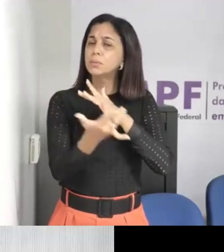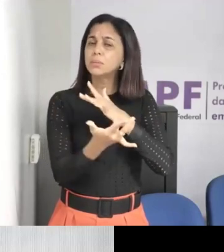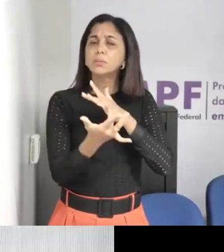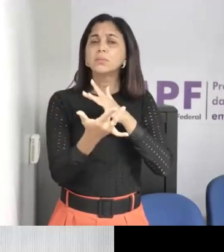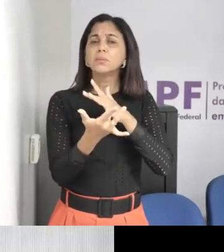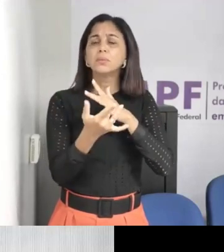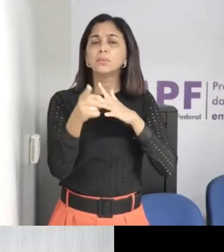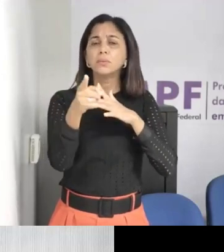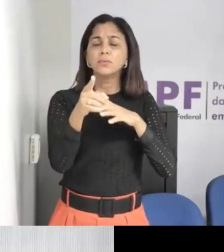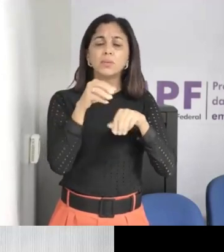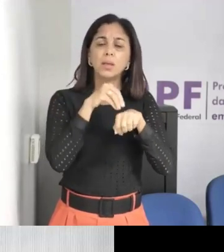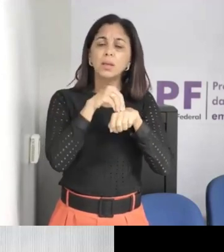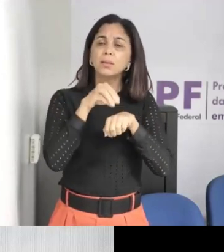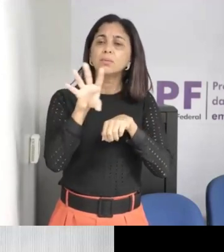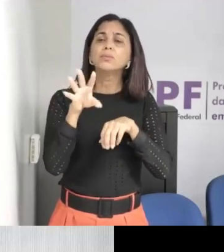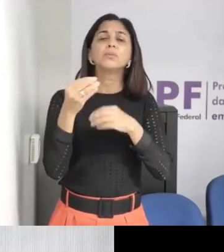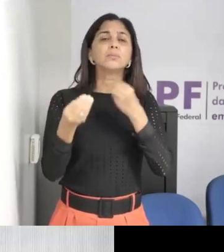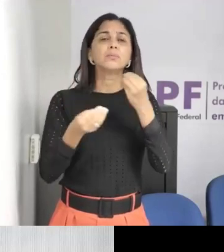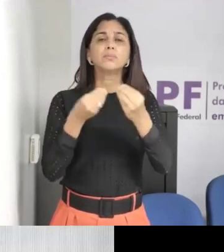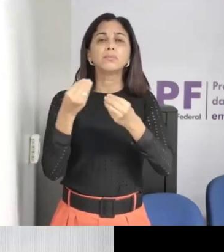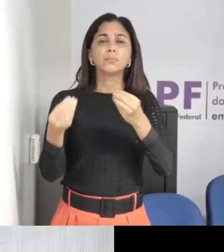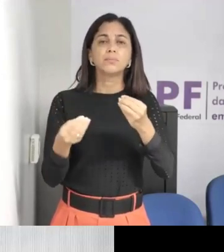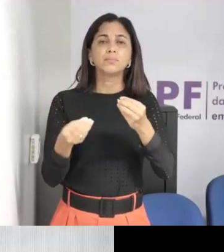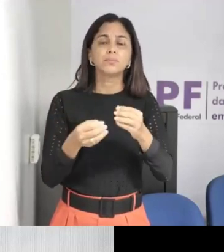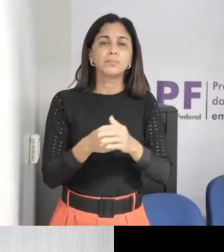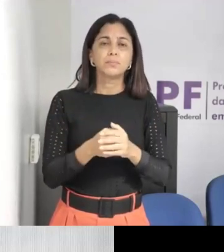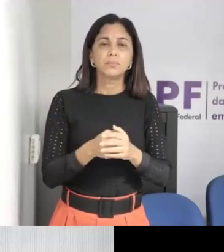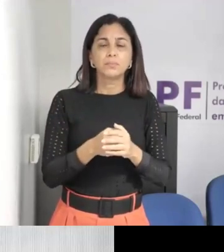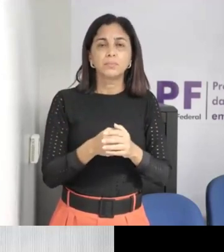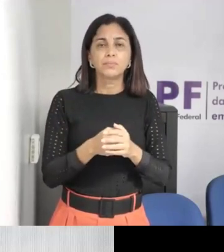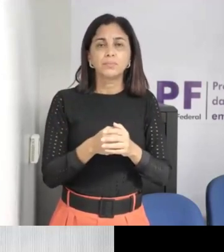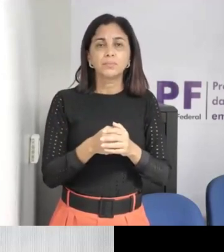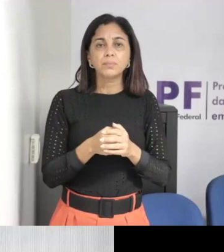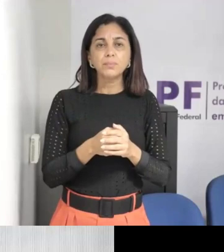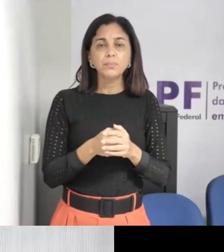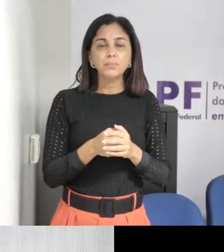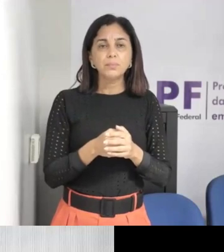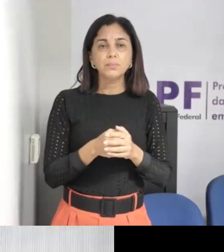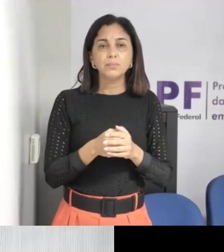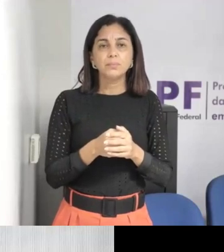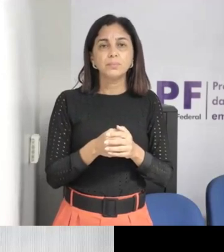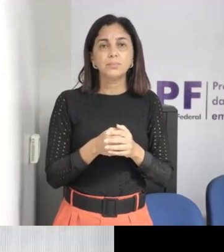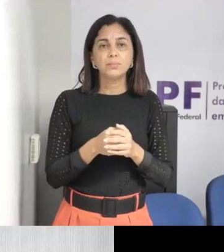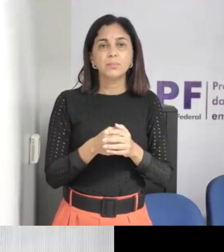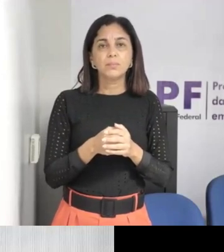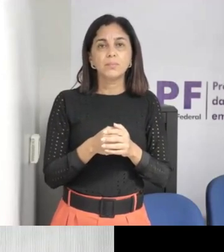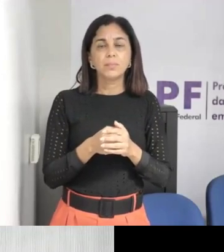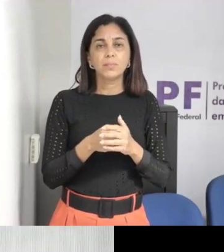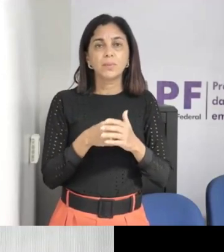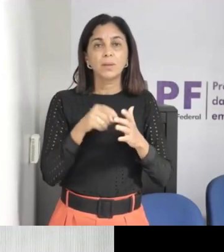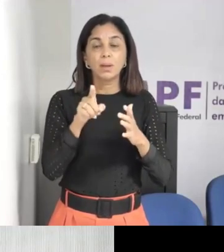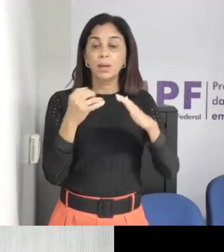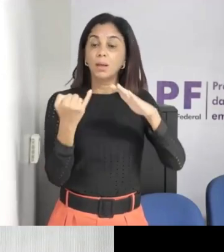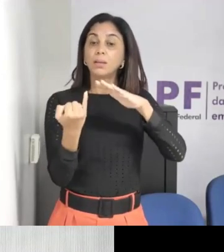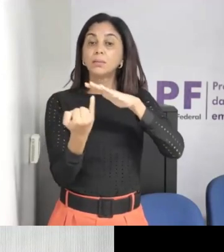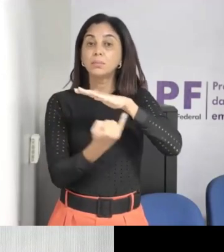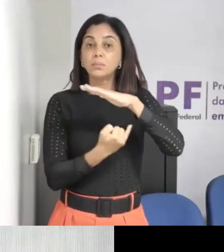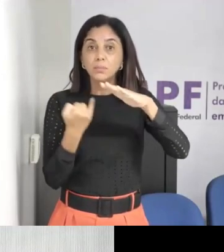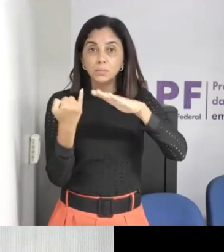que perigos isso pode trazer? E quais as orientações o child tem para